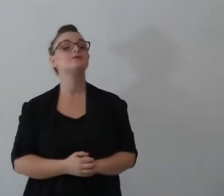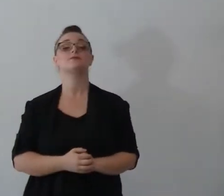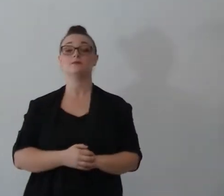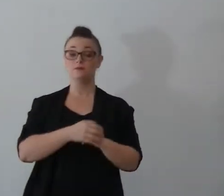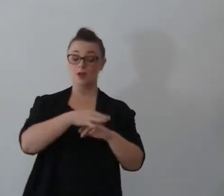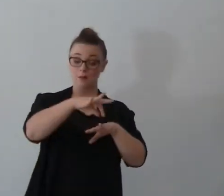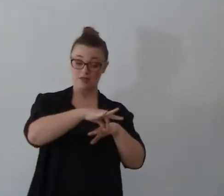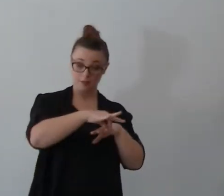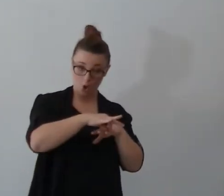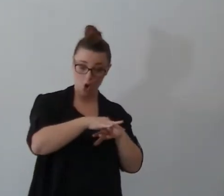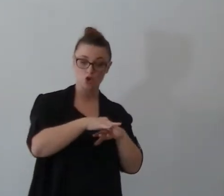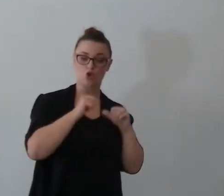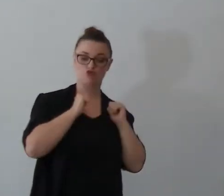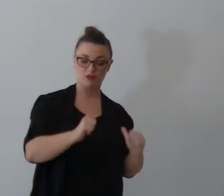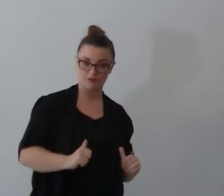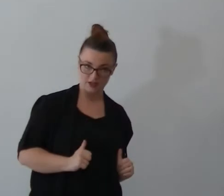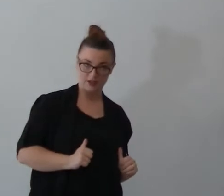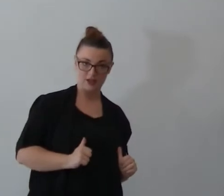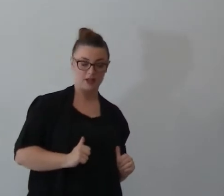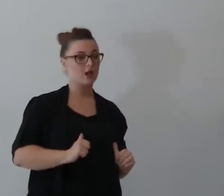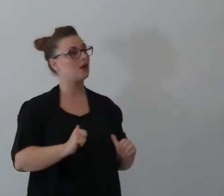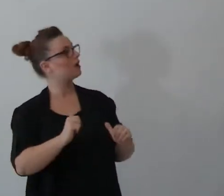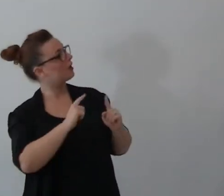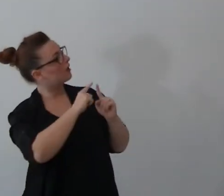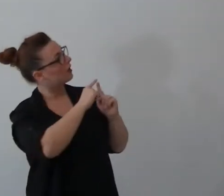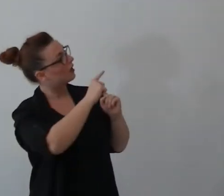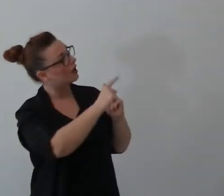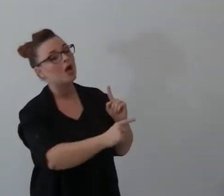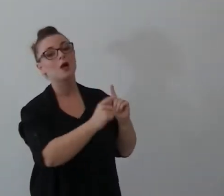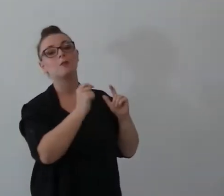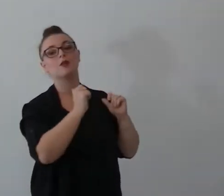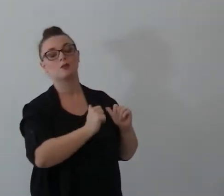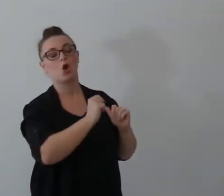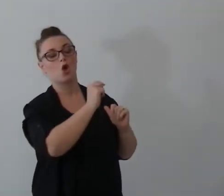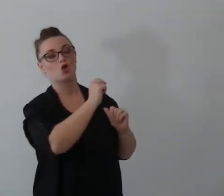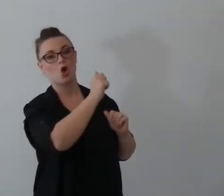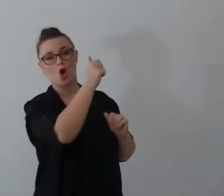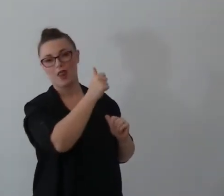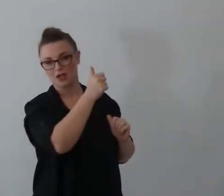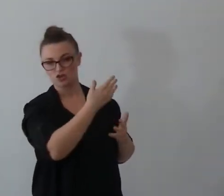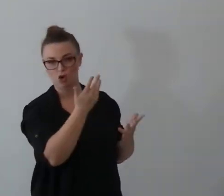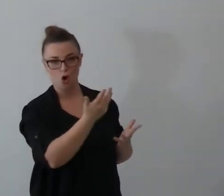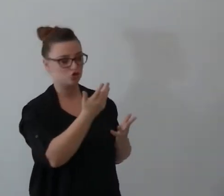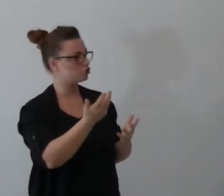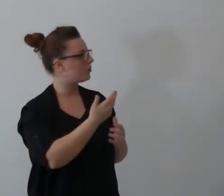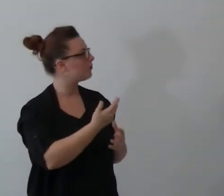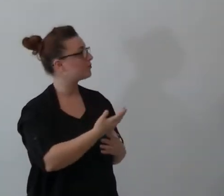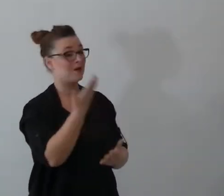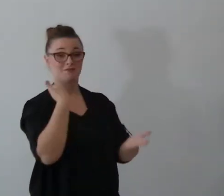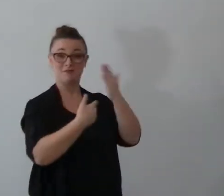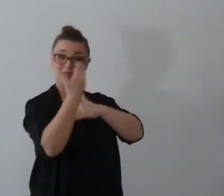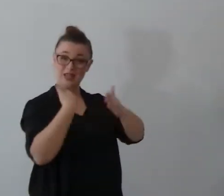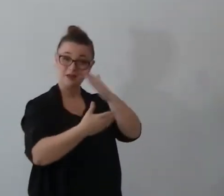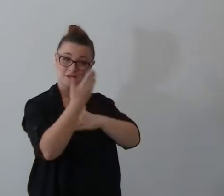matrimoni religiosi vedete che nel 48 i matrimoni erano circa 400 mila